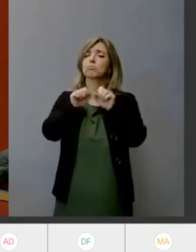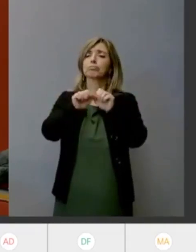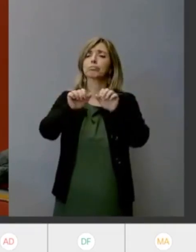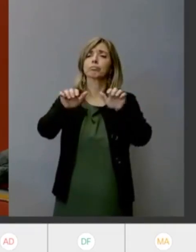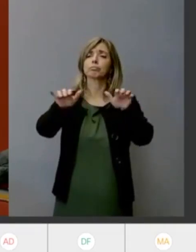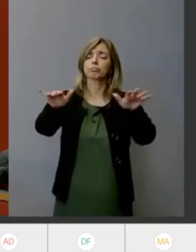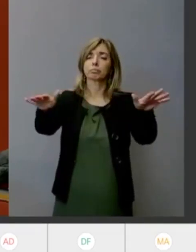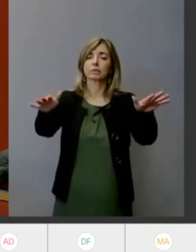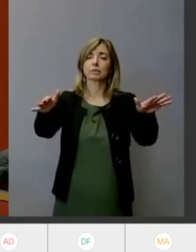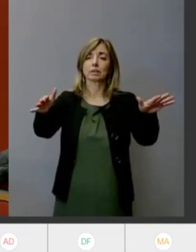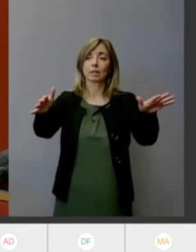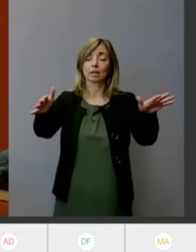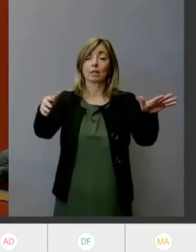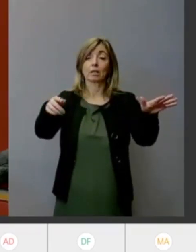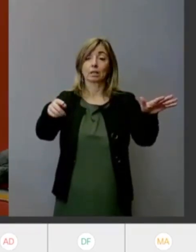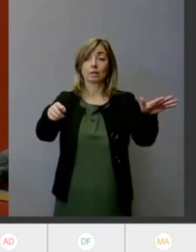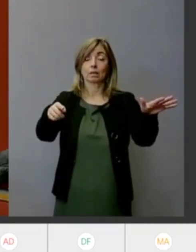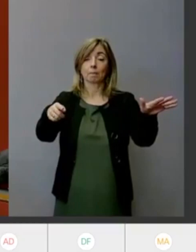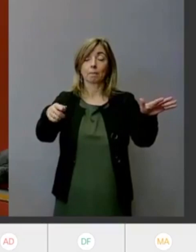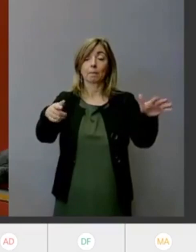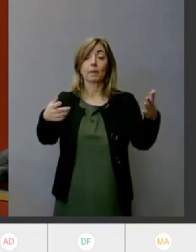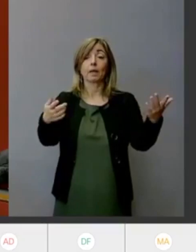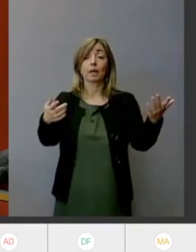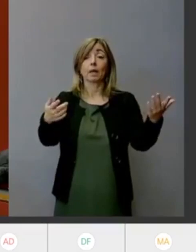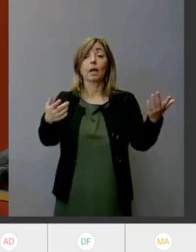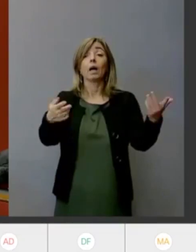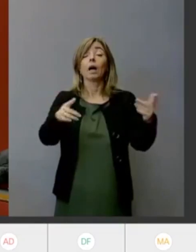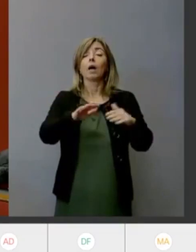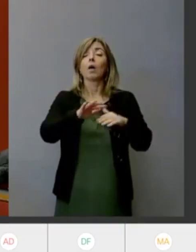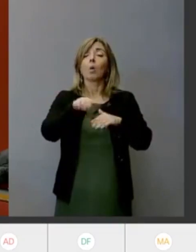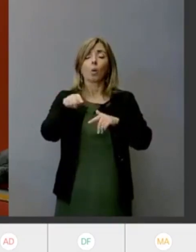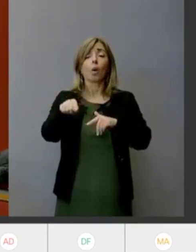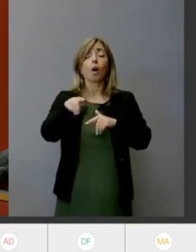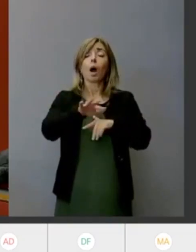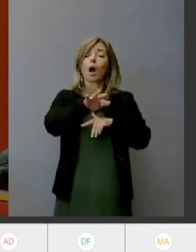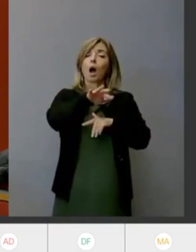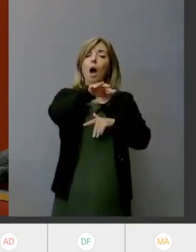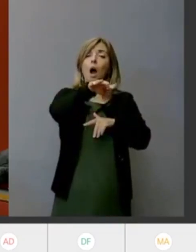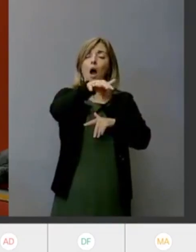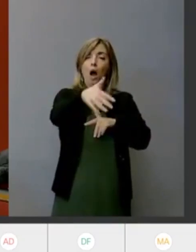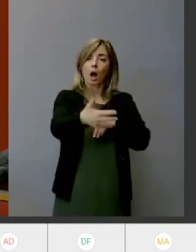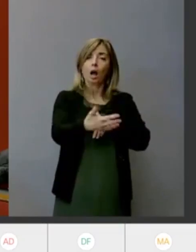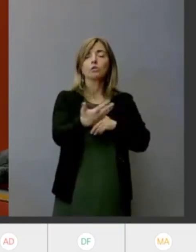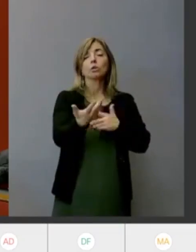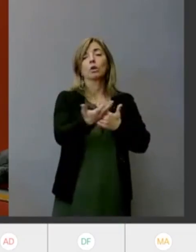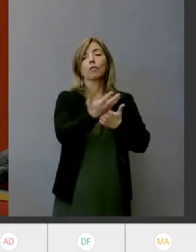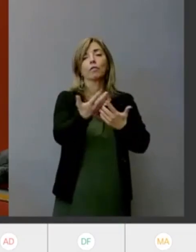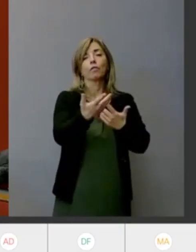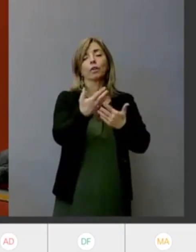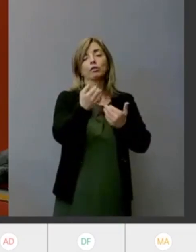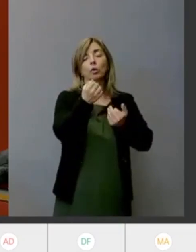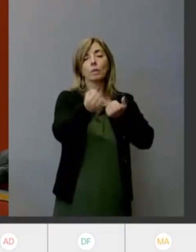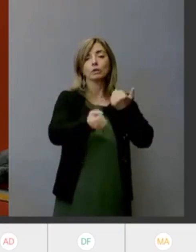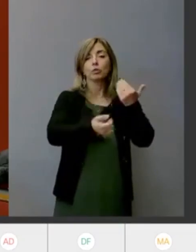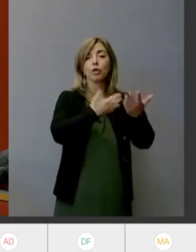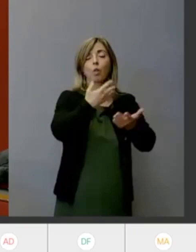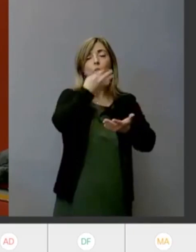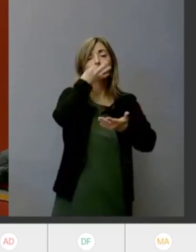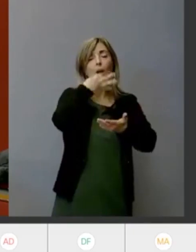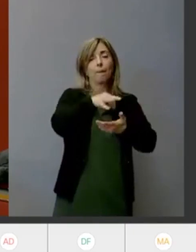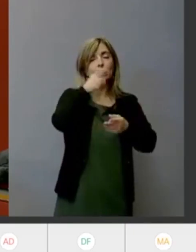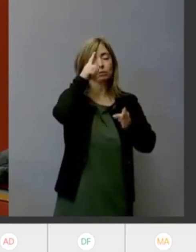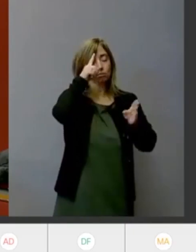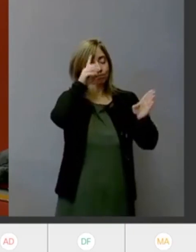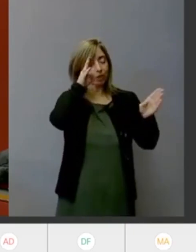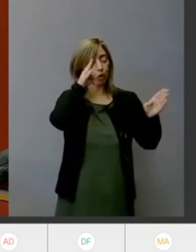una cosa è lo sviluppo della capacità di concentrazione e di elaborazione su un testo scritto esercizi che servono ai